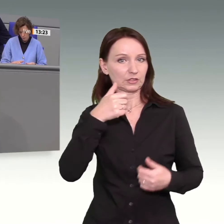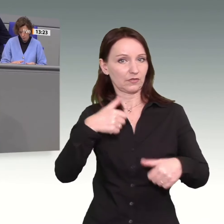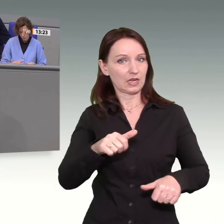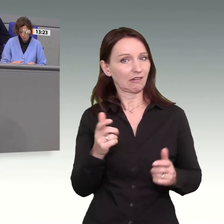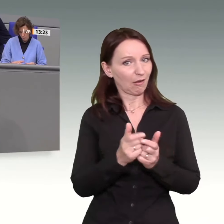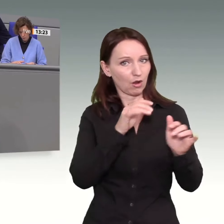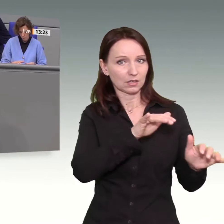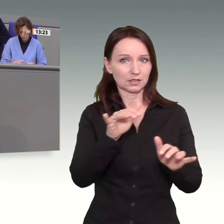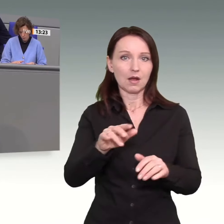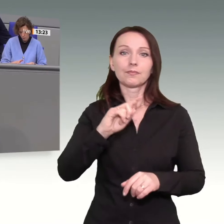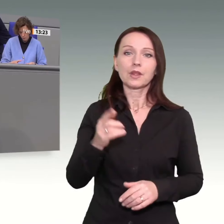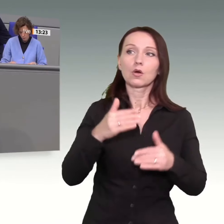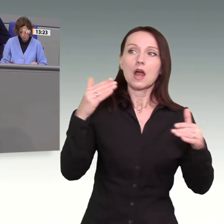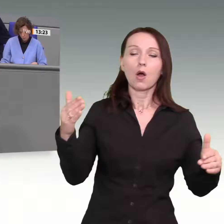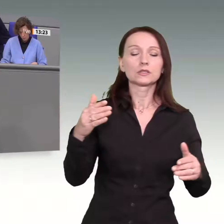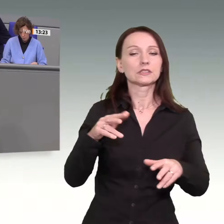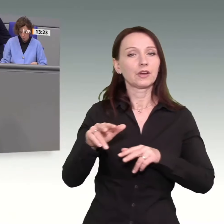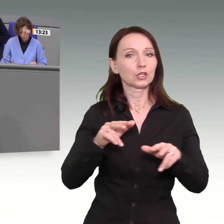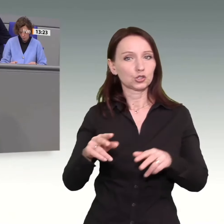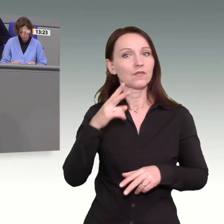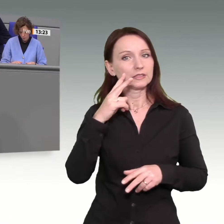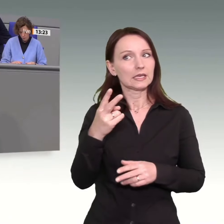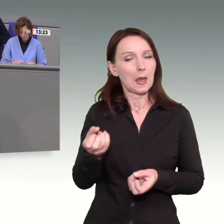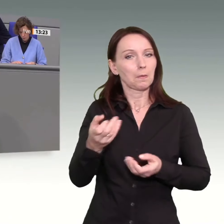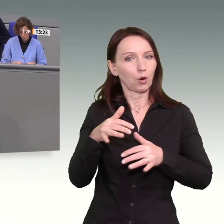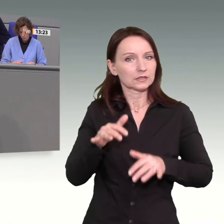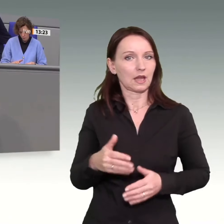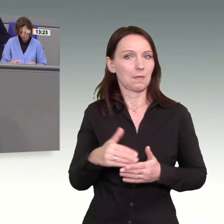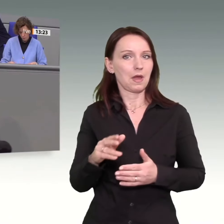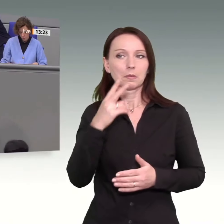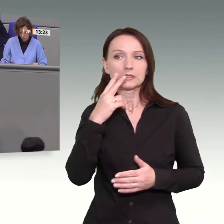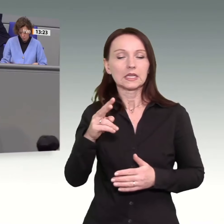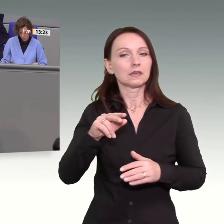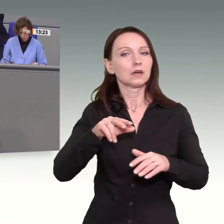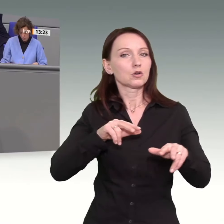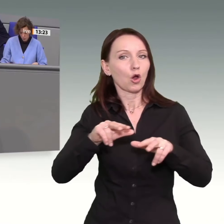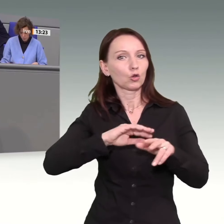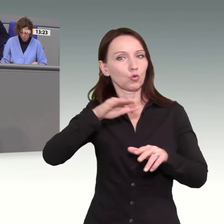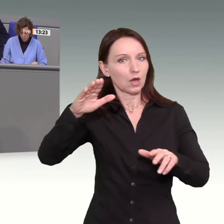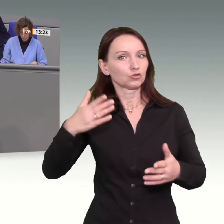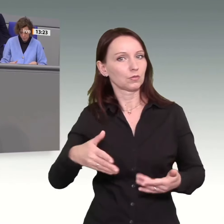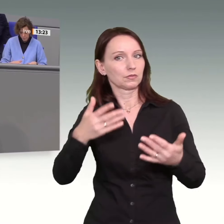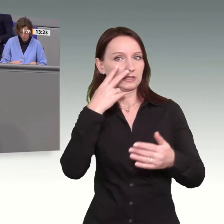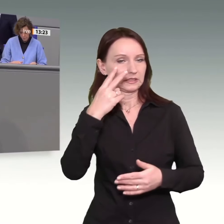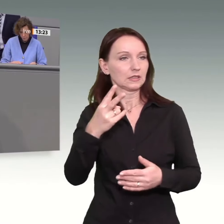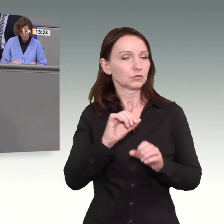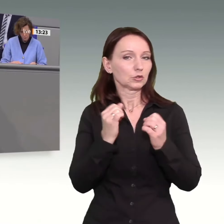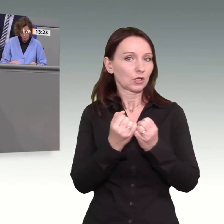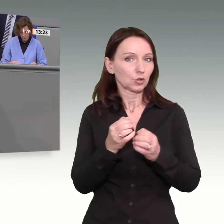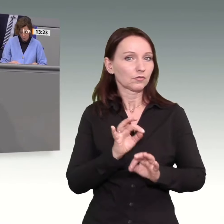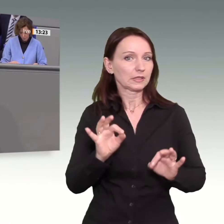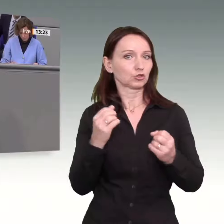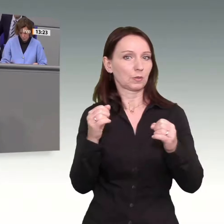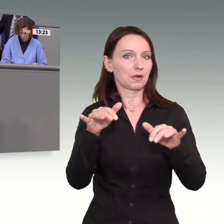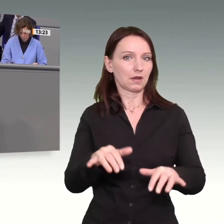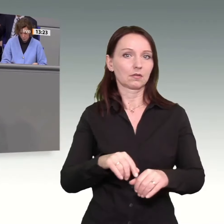spürbare konjunkturelle Belegung mit einer weiteren Stabilisation der Lage rechnen. Und auch die weltweite Konjunktur und der